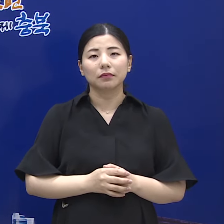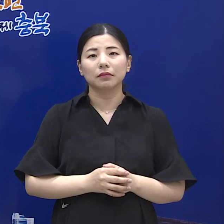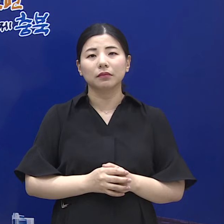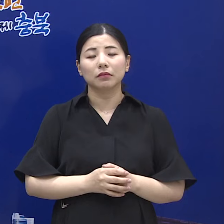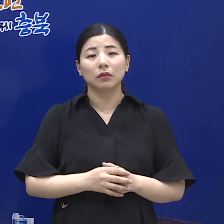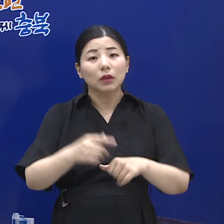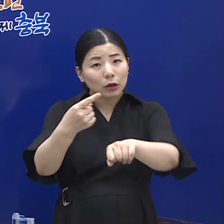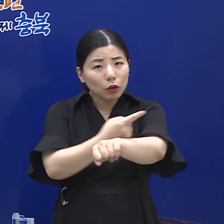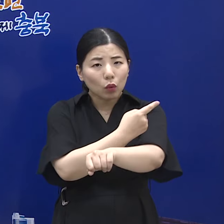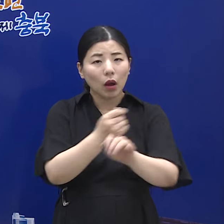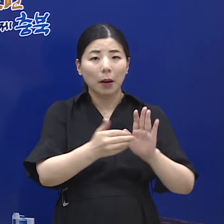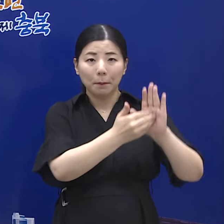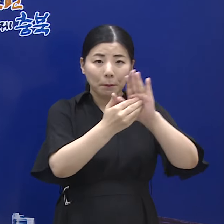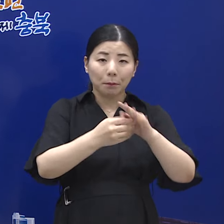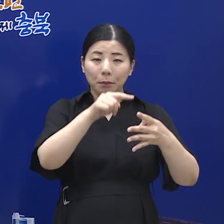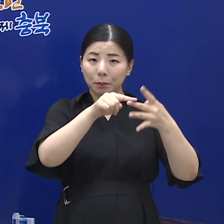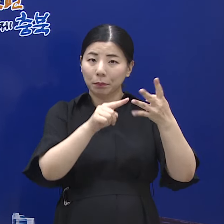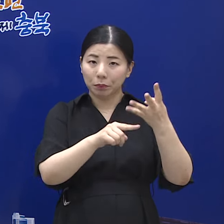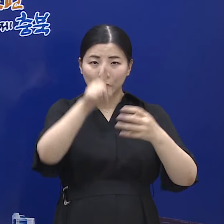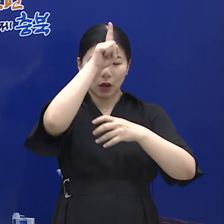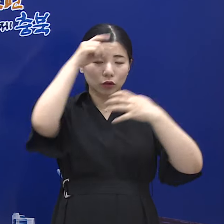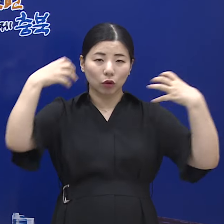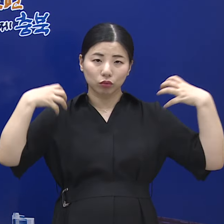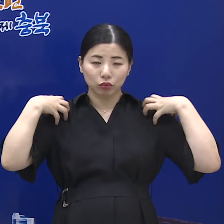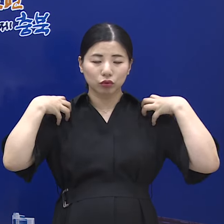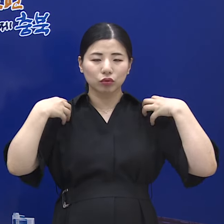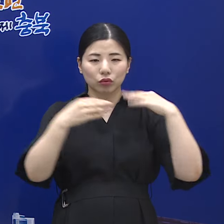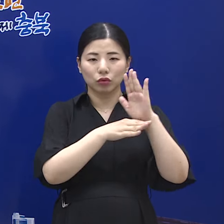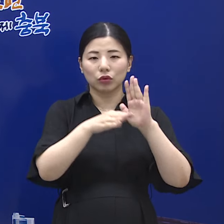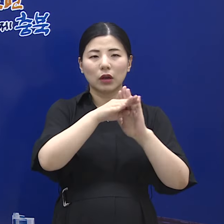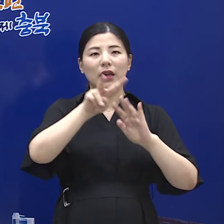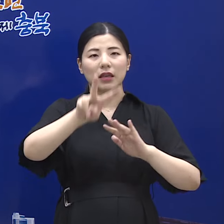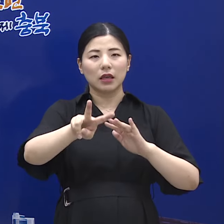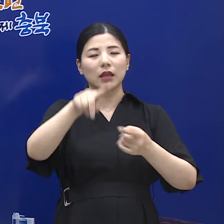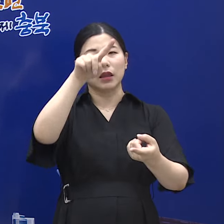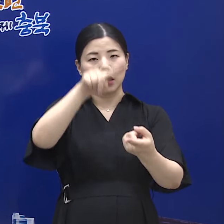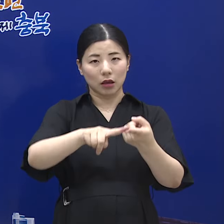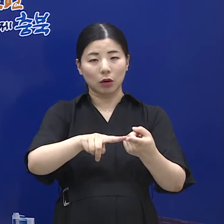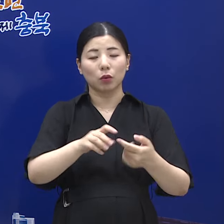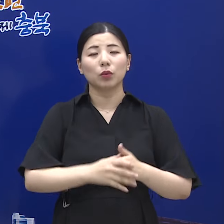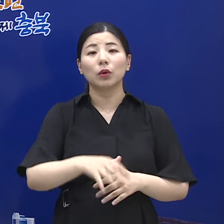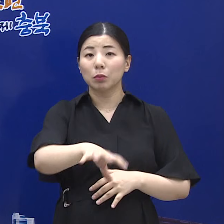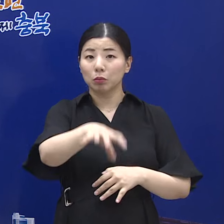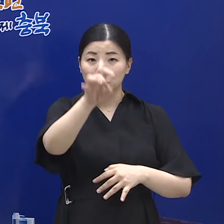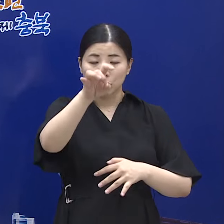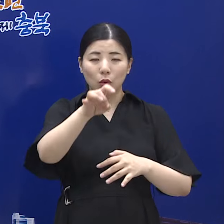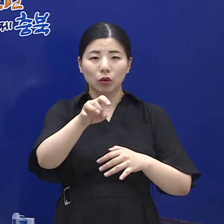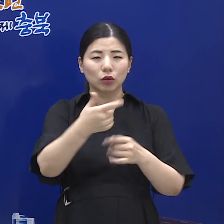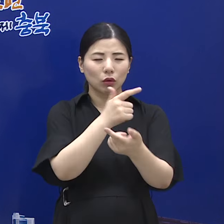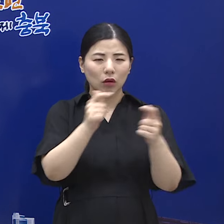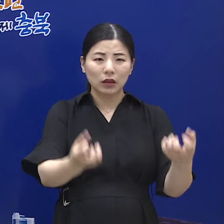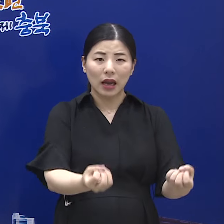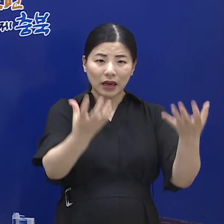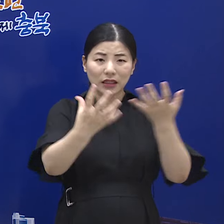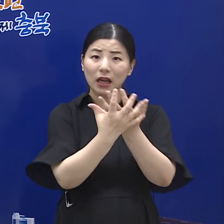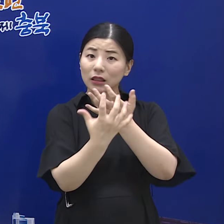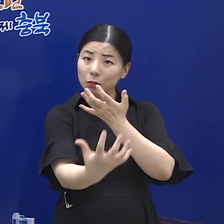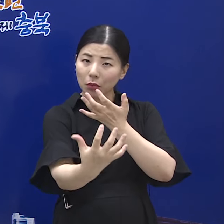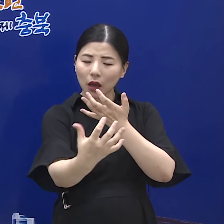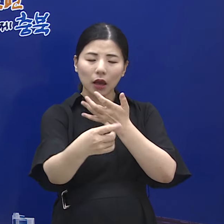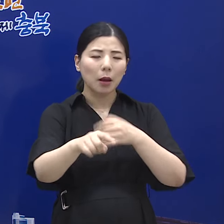그 밖의 방역수칙은 정부의 거리두기 2단계를 적용합니다. 먼저 각종 행사와 집회는